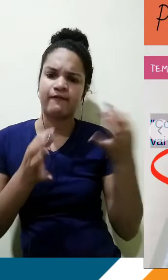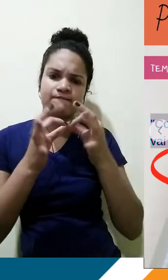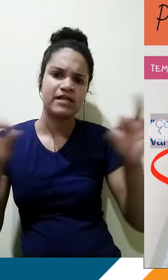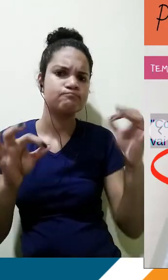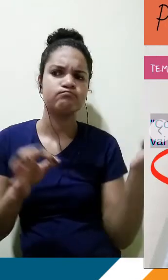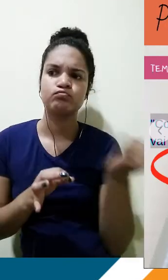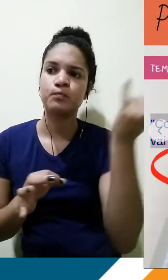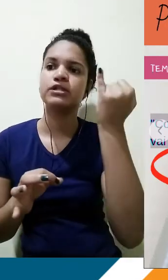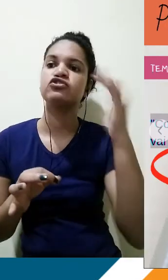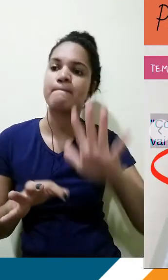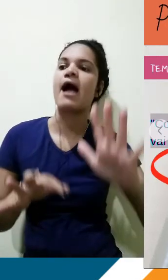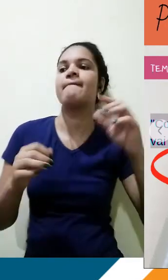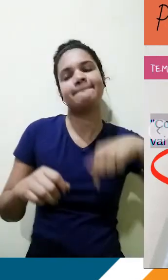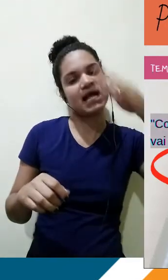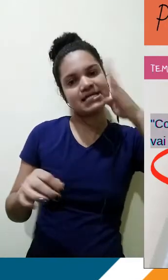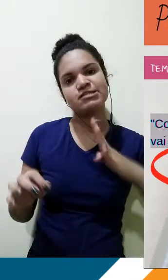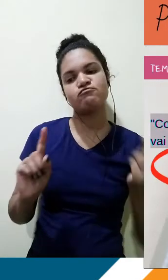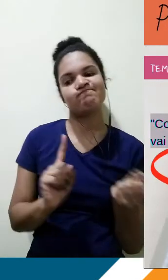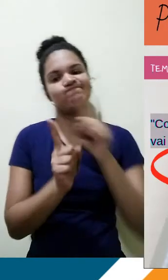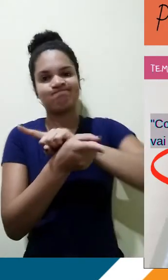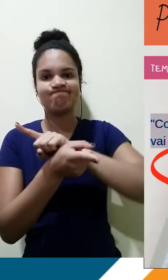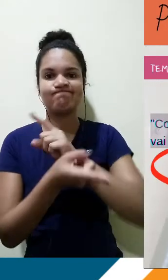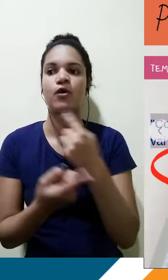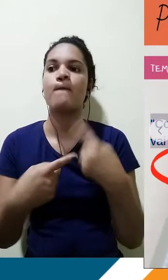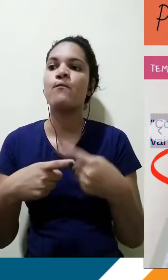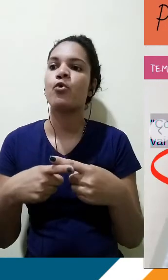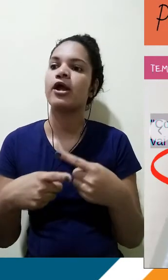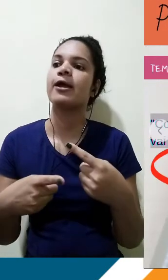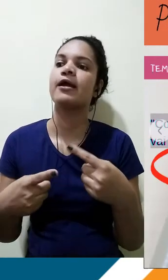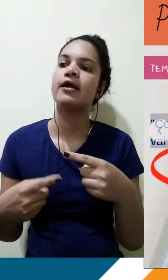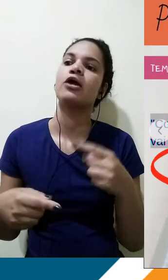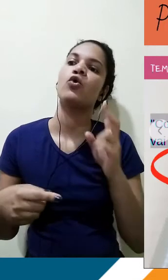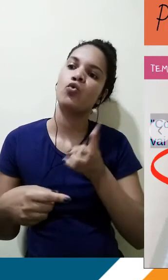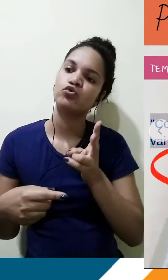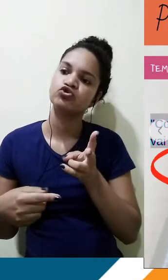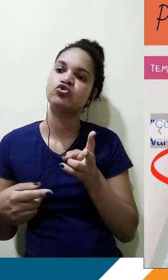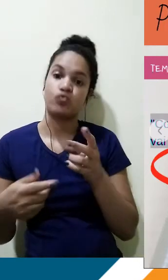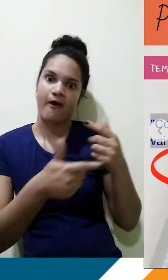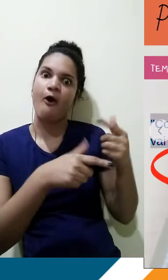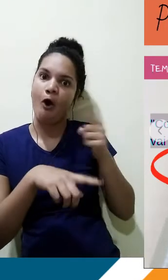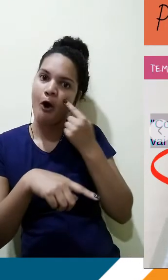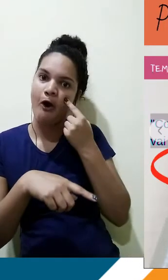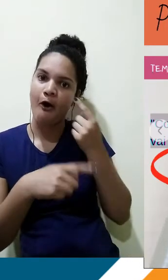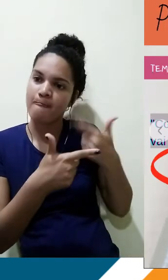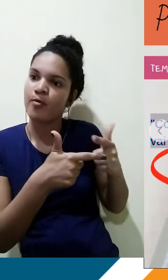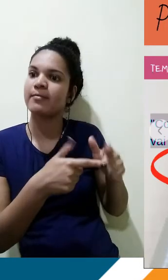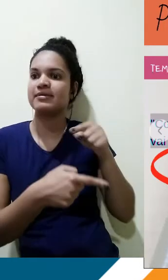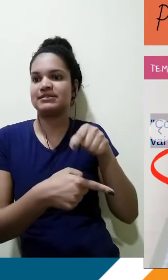aplicação dessa premissa do filósofo. Por quê? Porque ainda, olha, a problematização e apresentação do tema. Muitas crianças